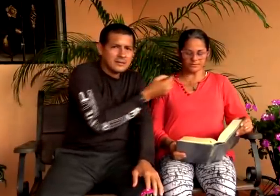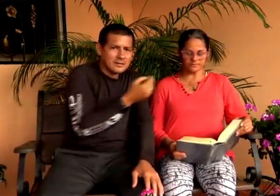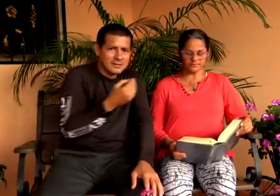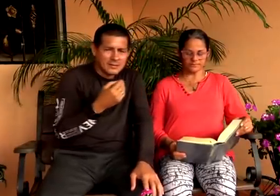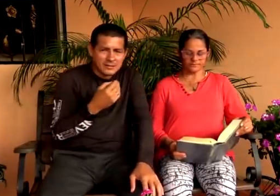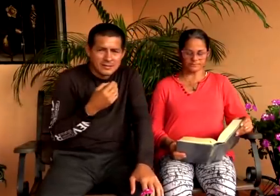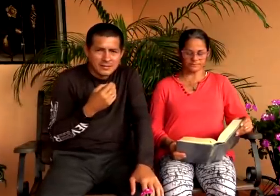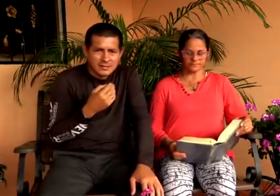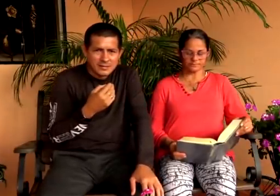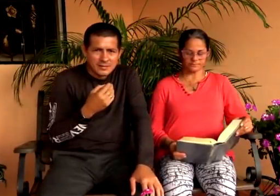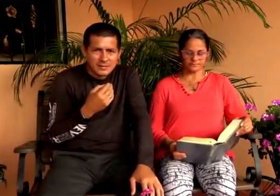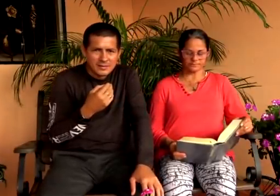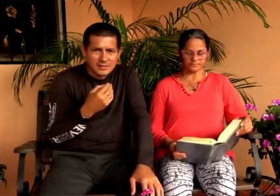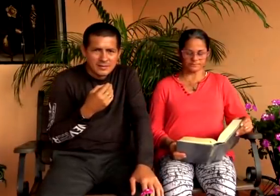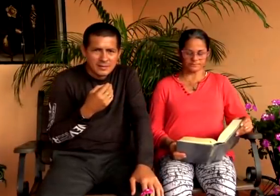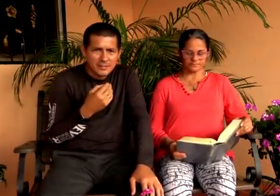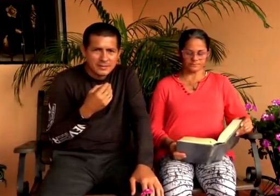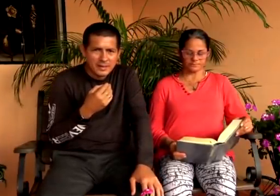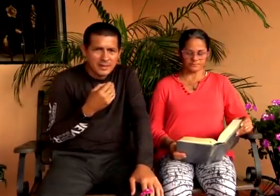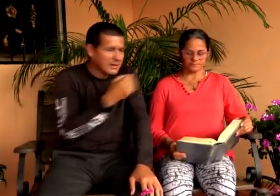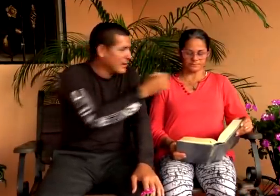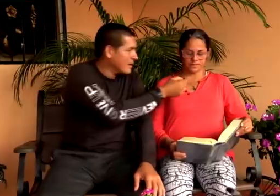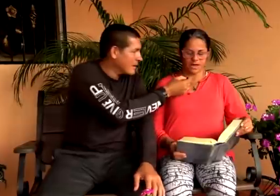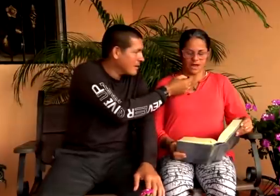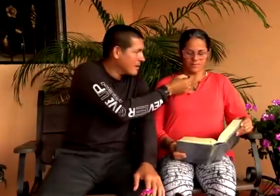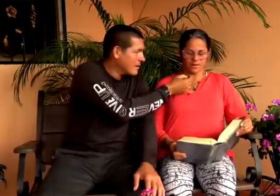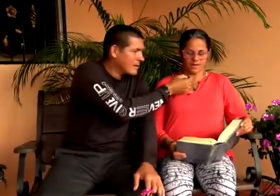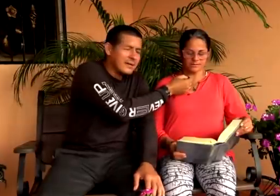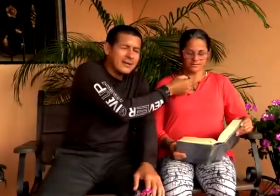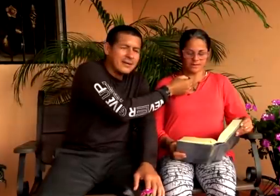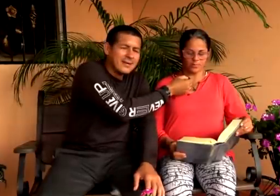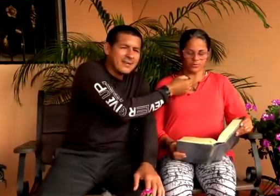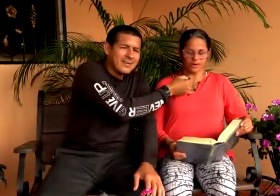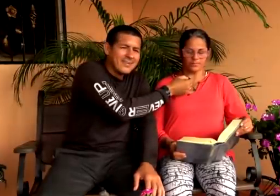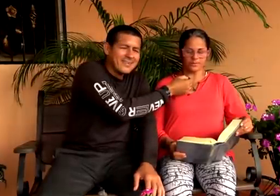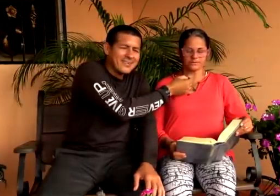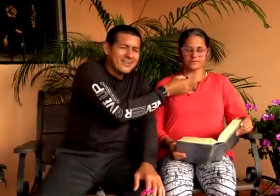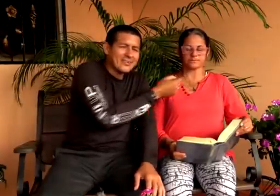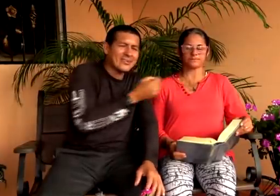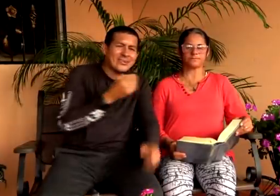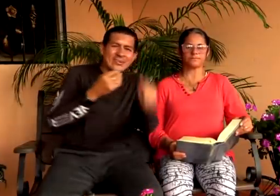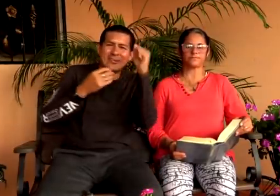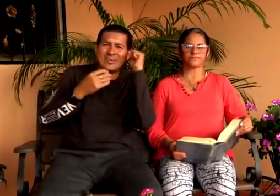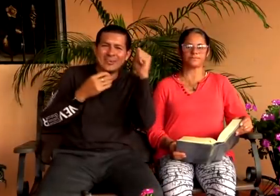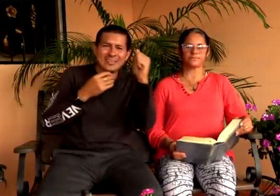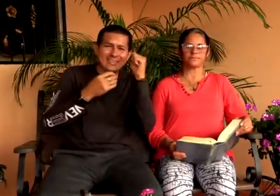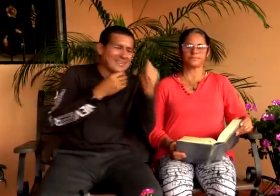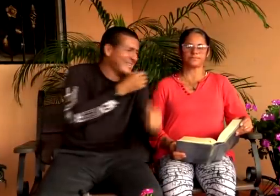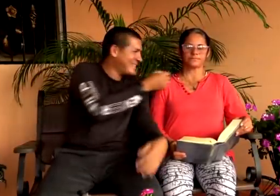la muerte ¿qué pasará? jamás la podrán vencer